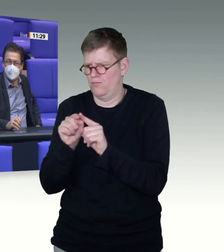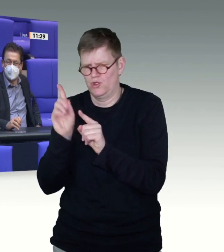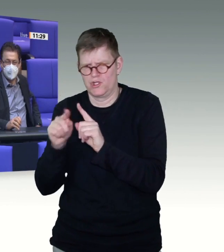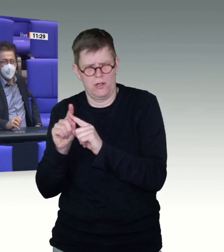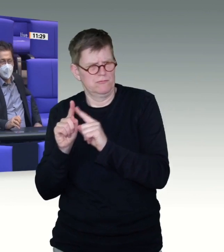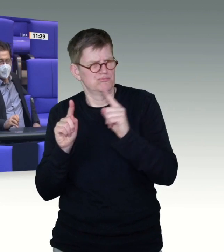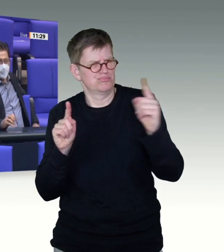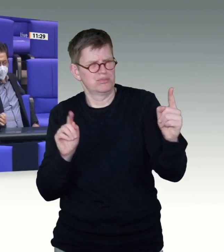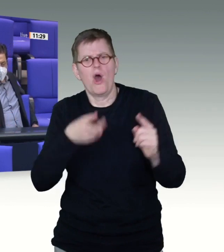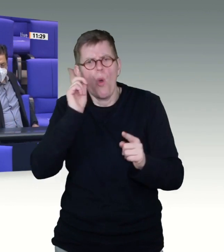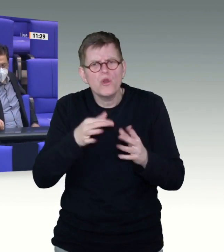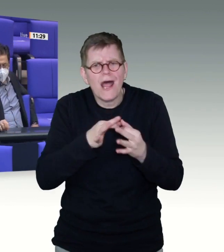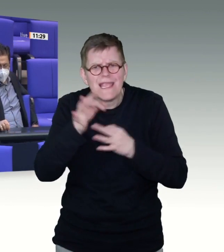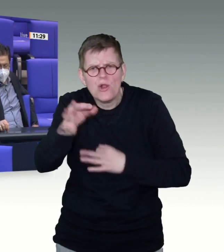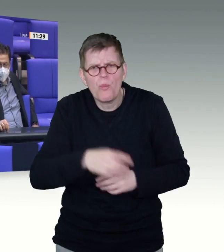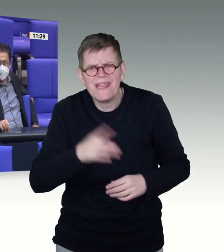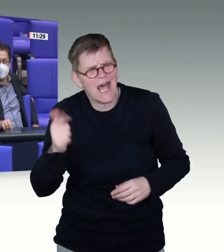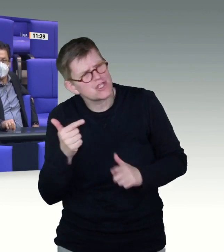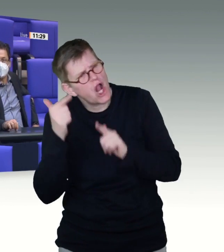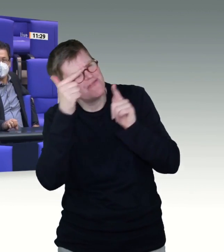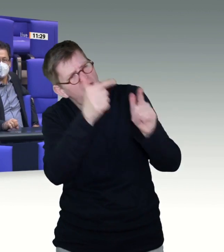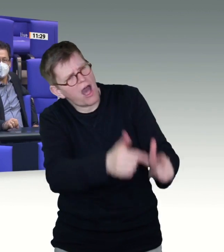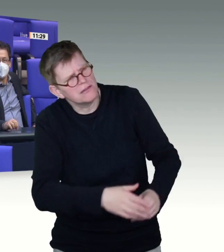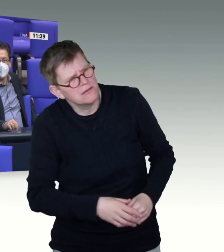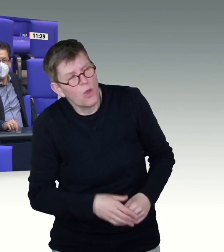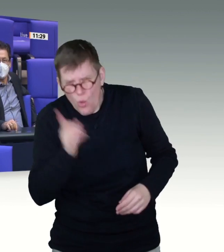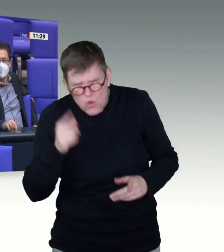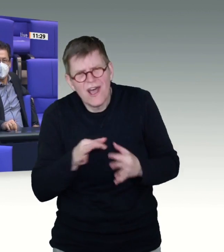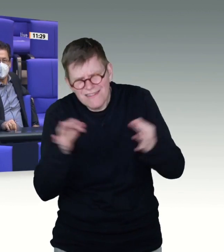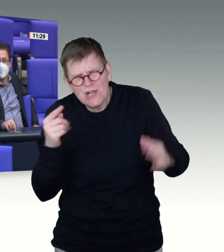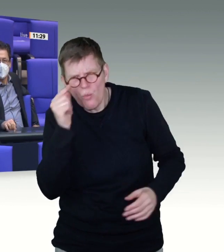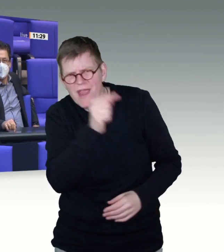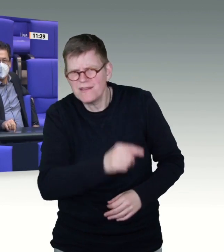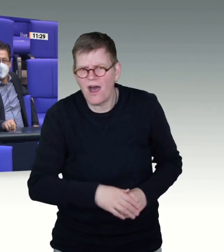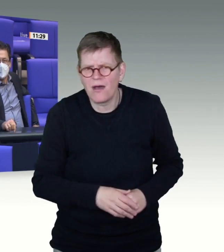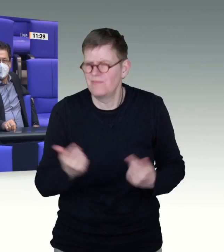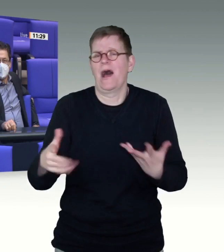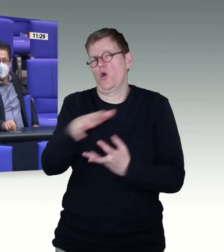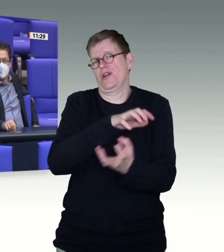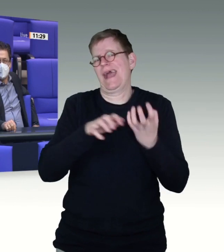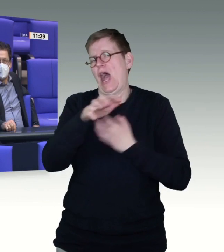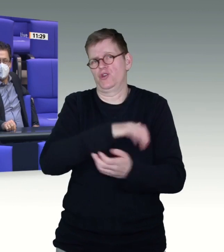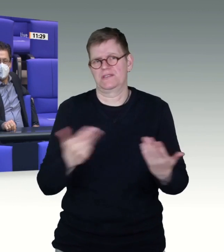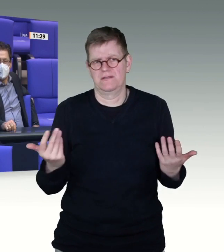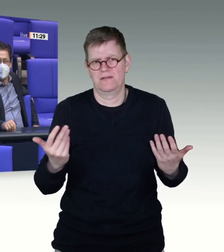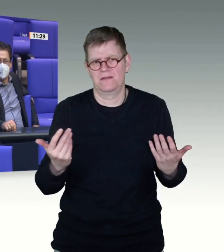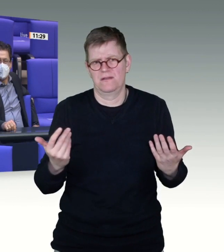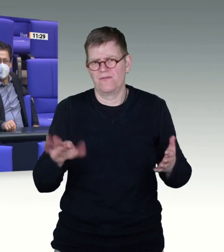was dort stattfindet. Dort sind die Grünen natürlich in der Koalition mit der CDU, also das Chaos auch. Aber was ich Sie eigentlich noch fragen wollte,